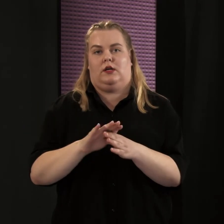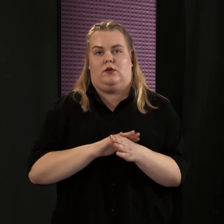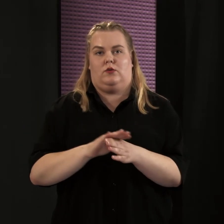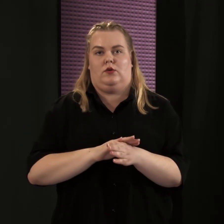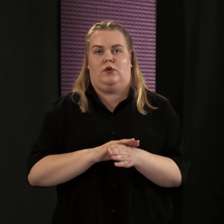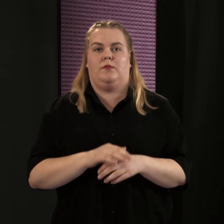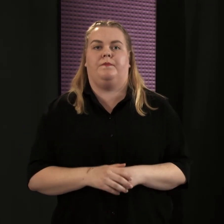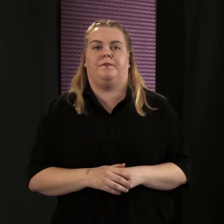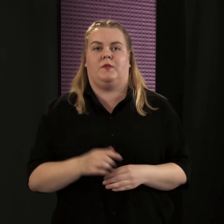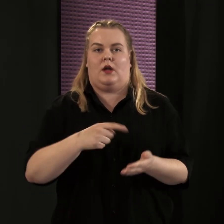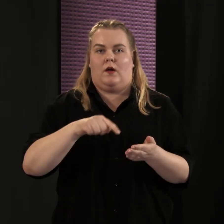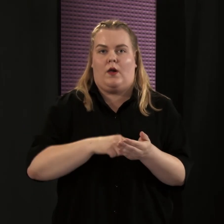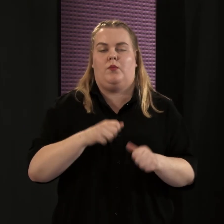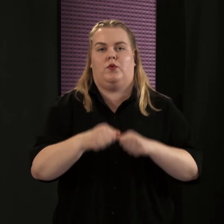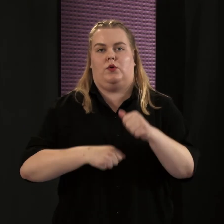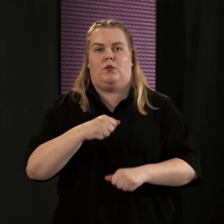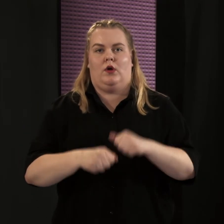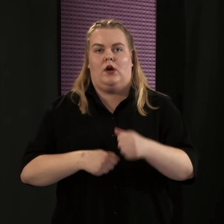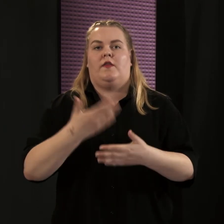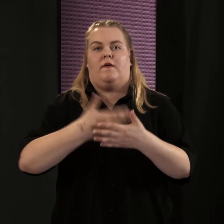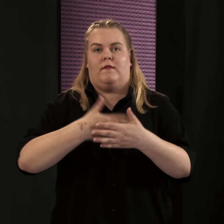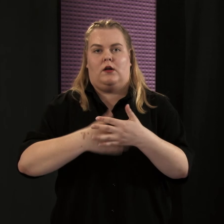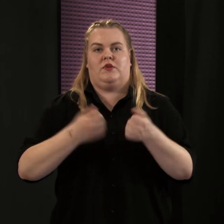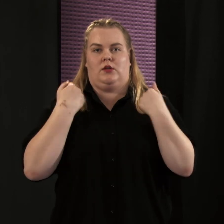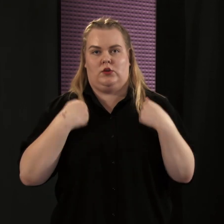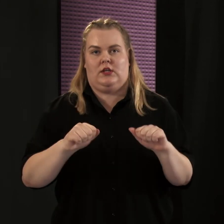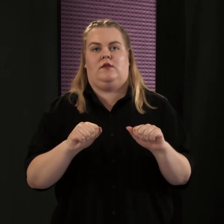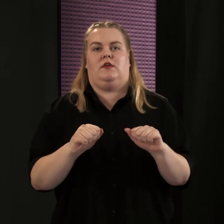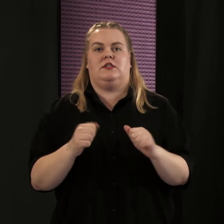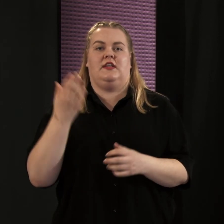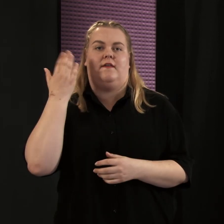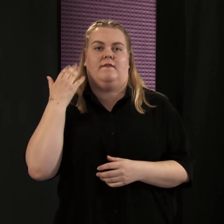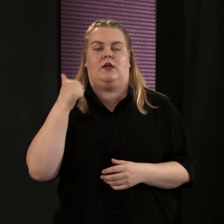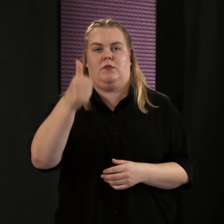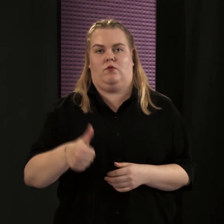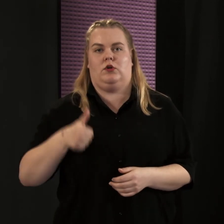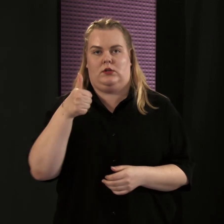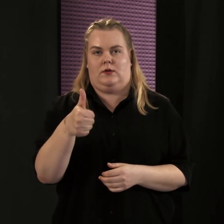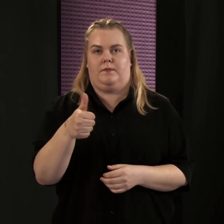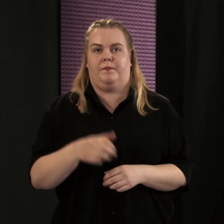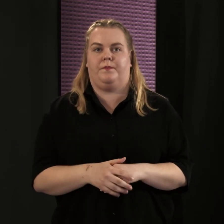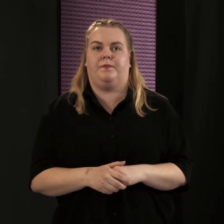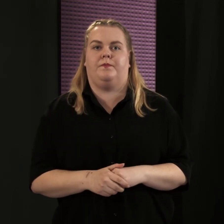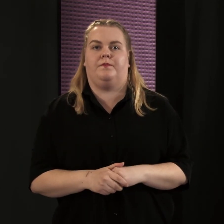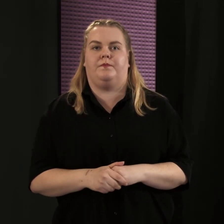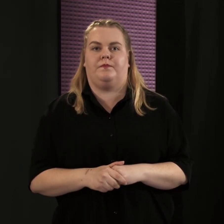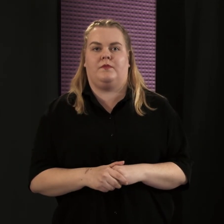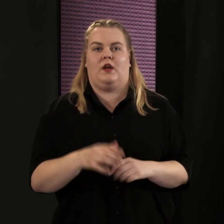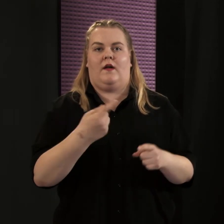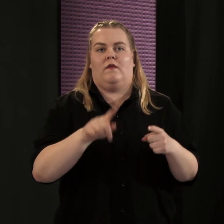Kaupunkipyöräilyä on valmisteltu Kuopiossa tiiviisti viime vuosina. Vakituiseen ajoon